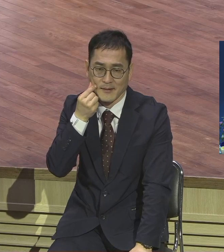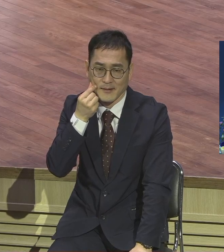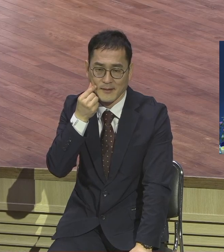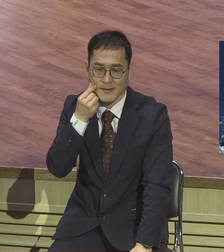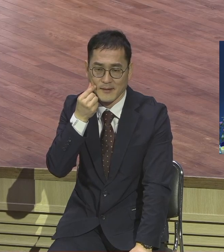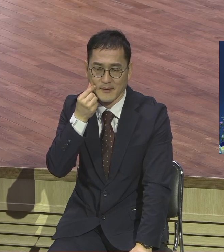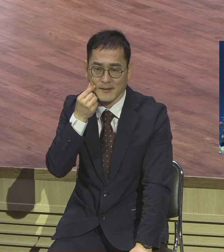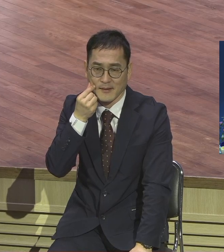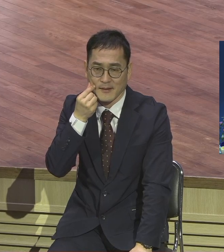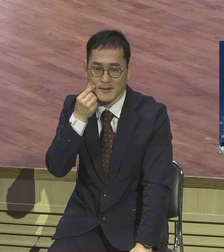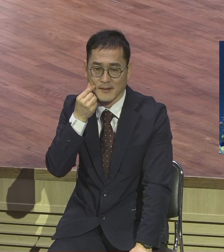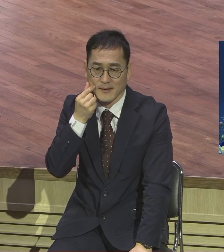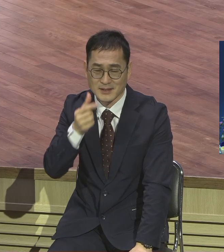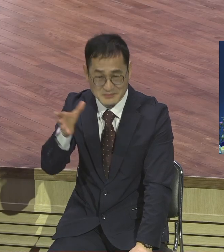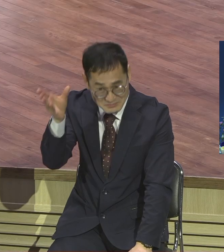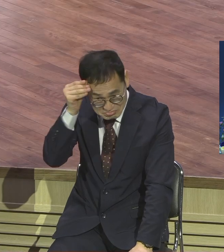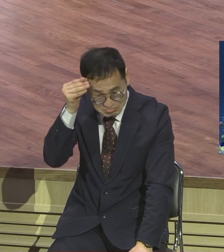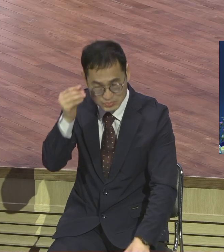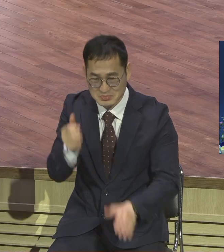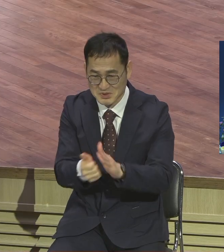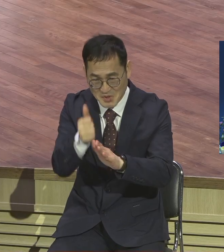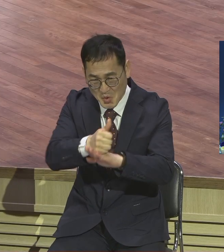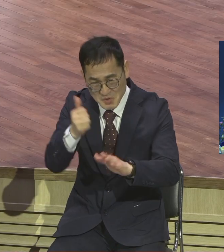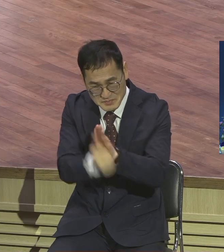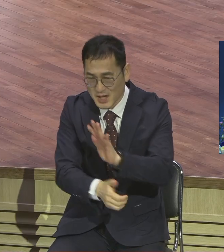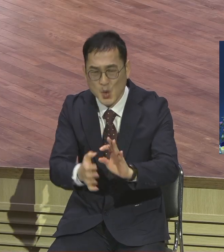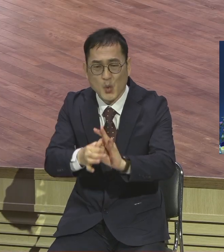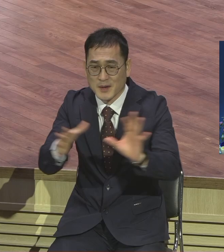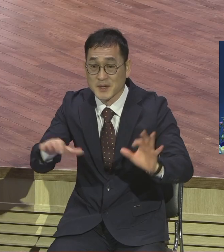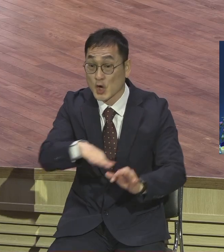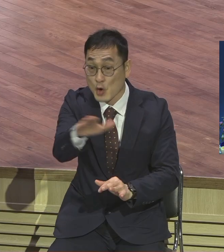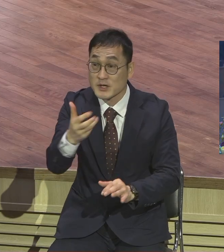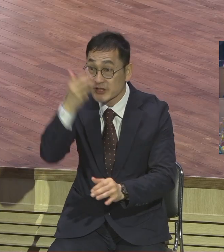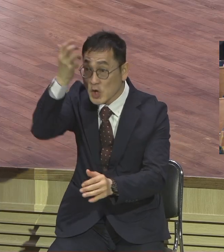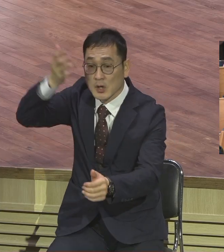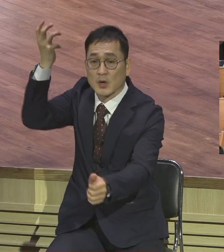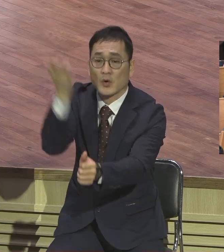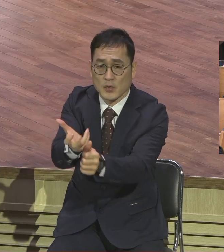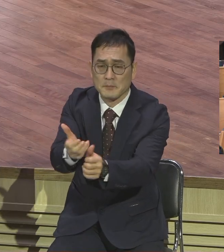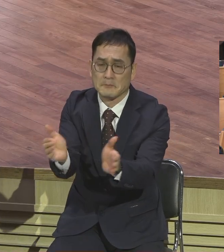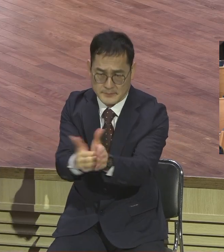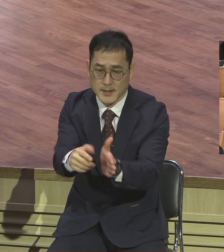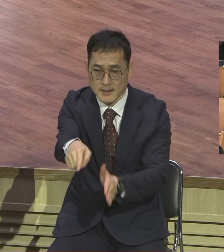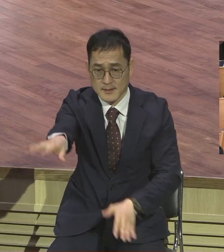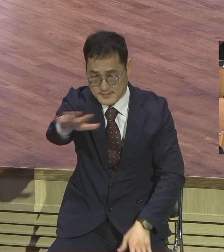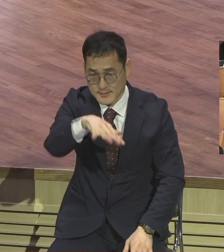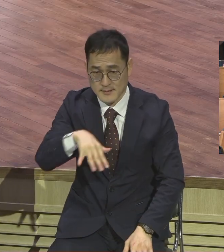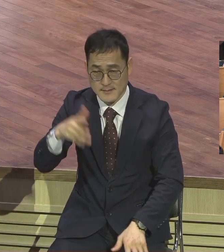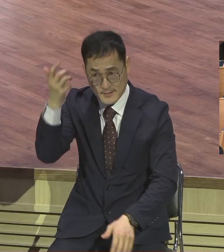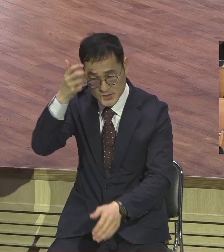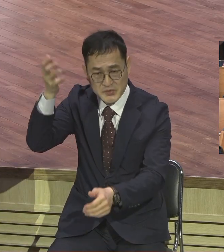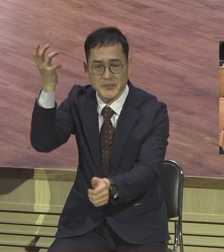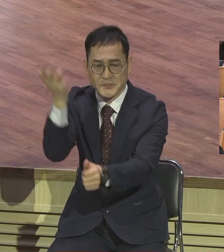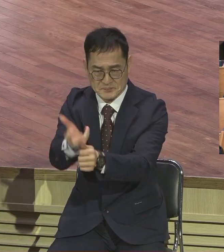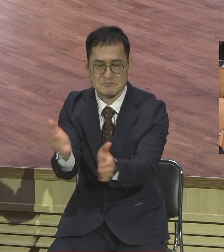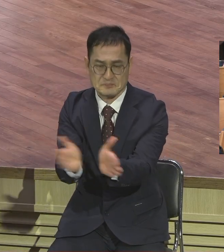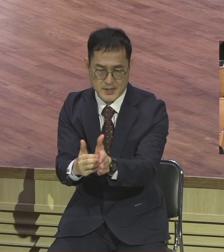실패했든 성공했든 상관없이 여러분은 성령의 사람이에요 그러니까 오순절 날 성령이